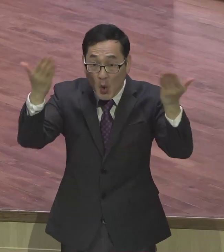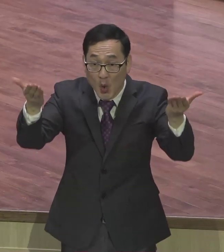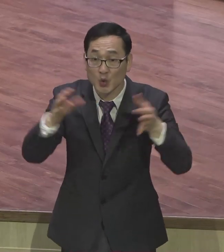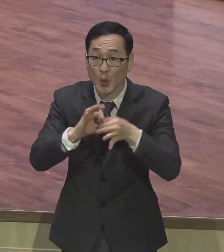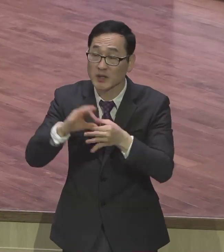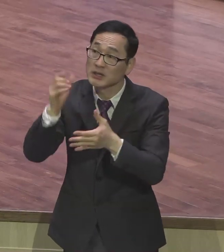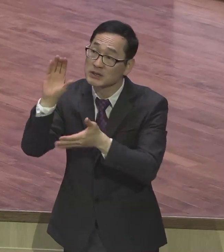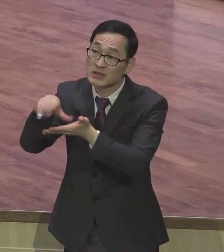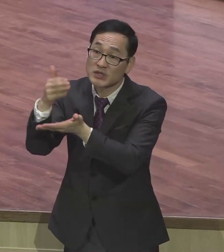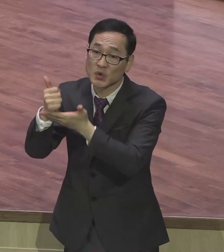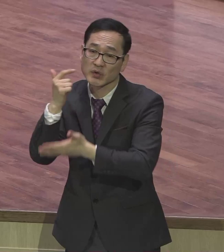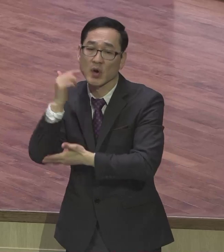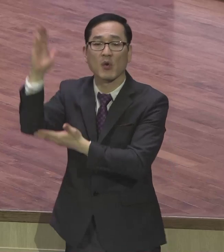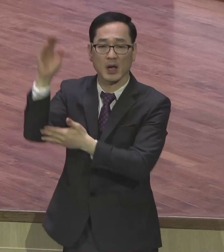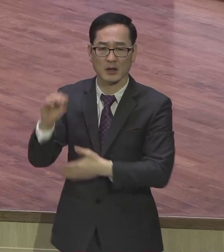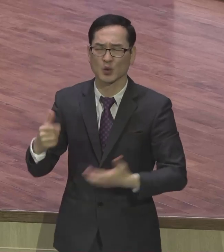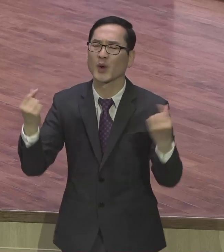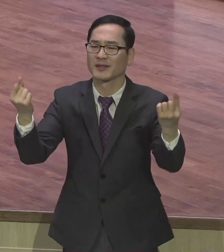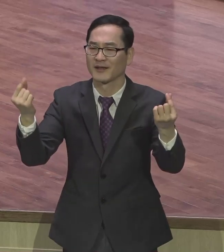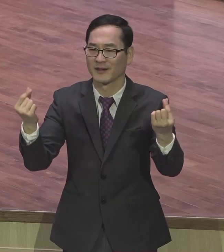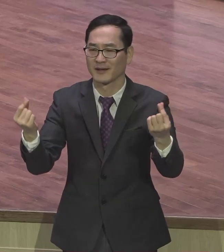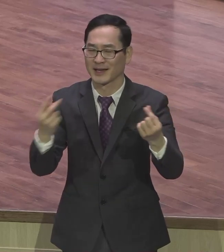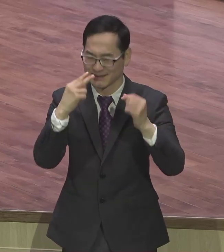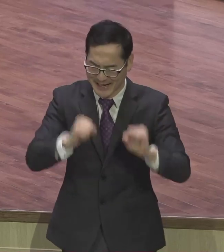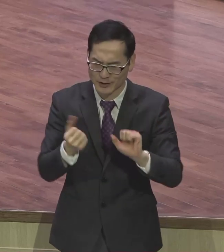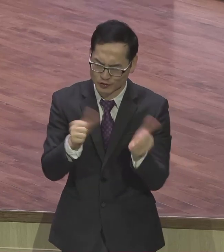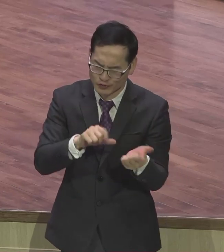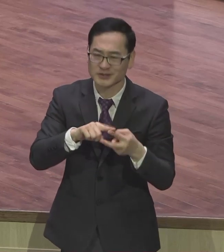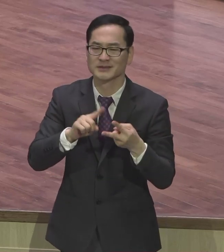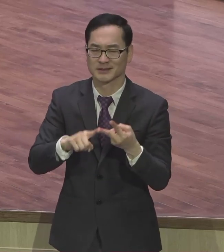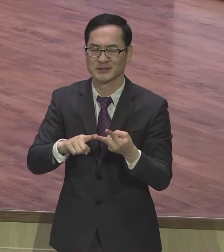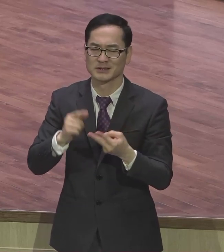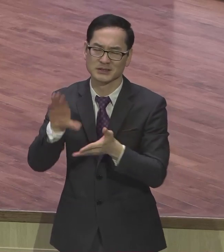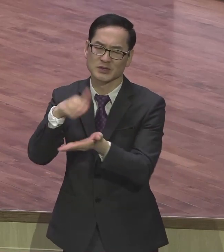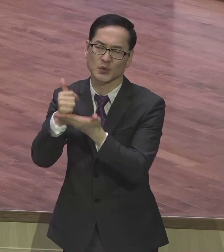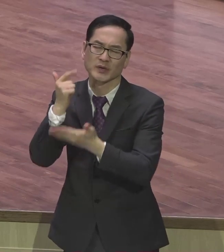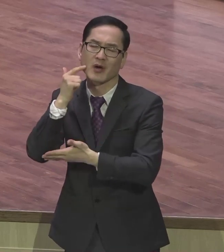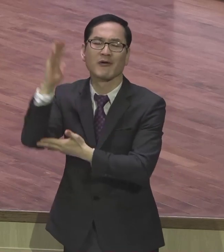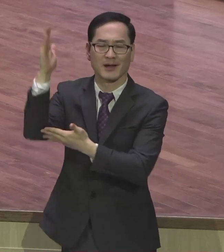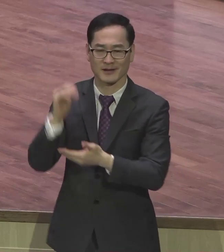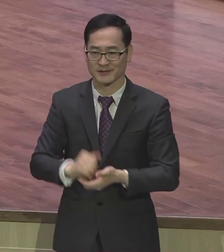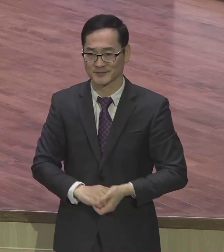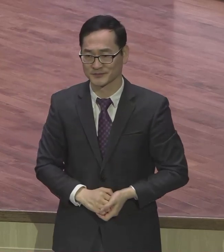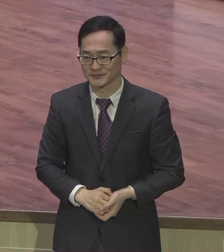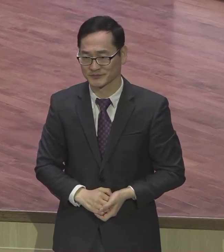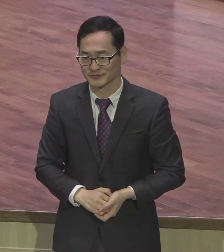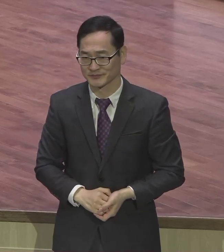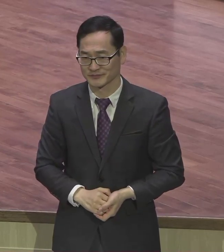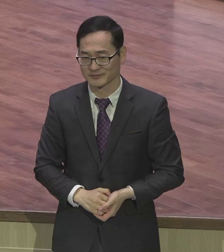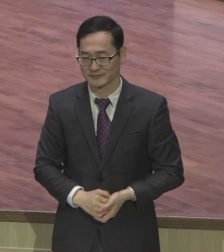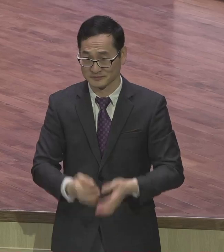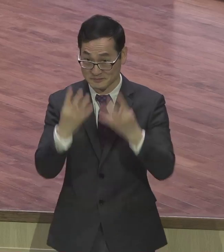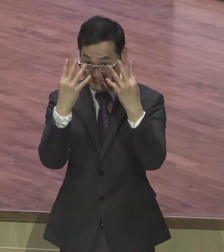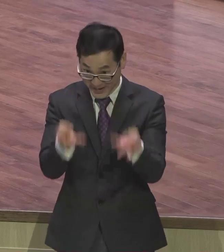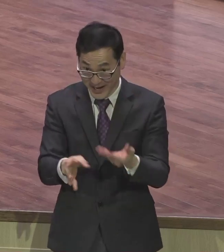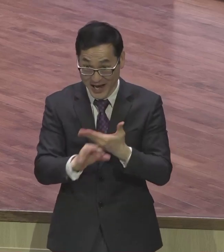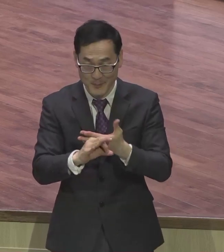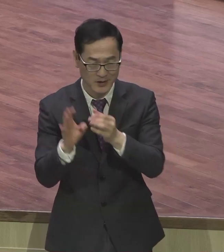존경해야겠다 이거예요 석방되면 전도하고 순교하면서 내가 그리스도를